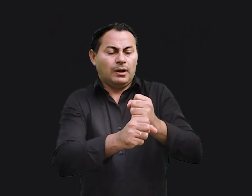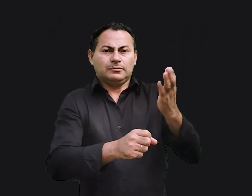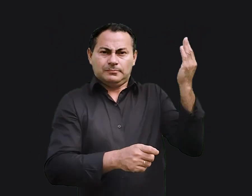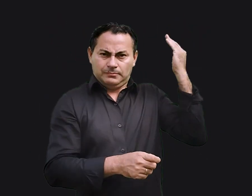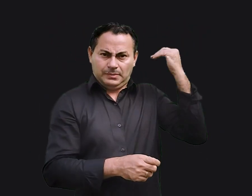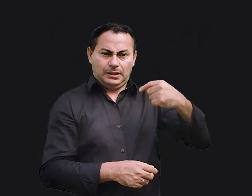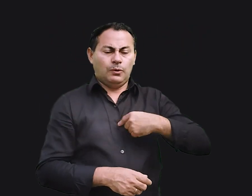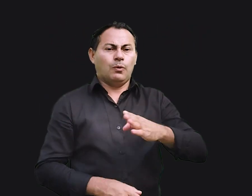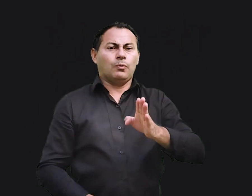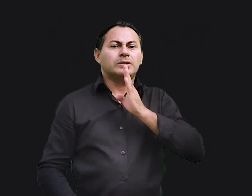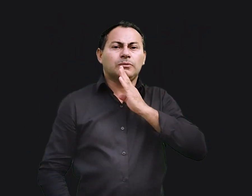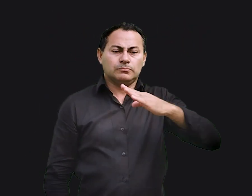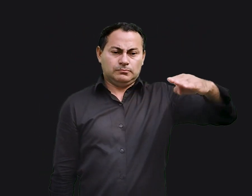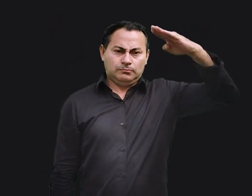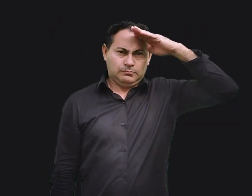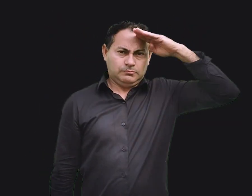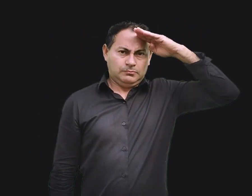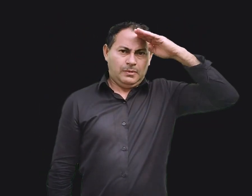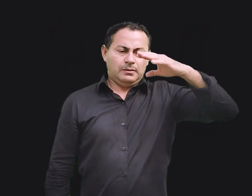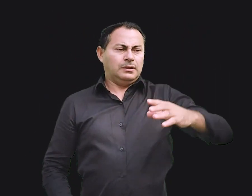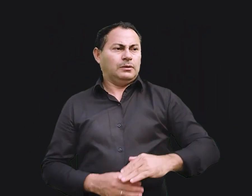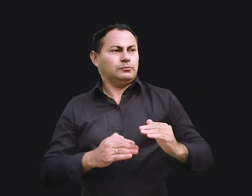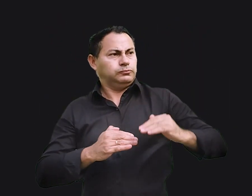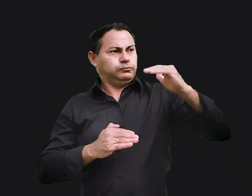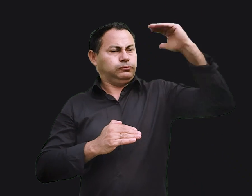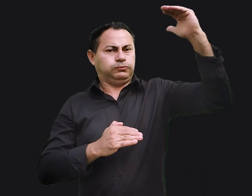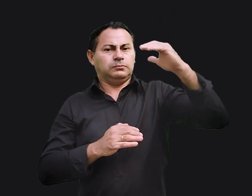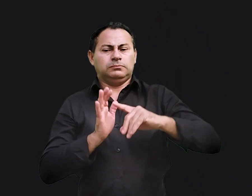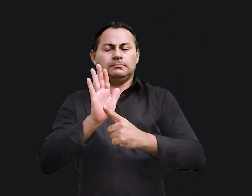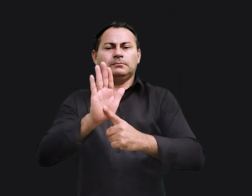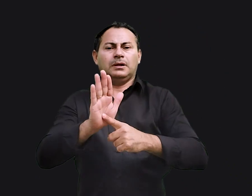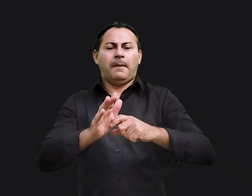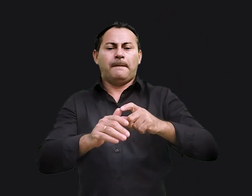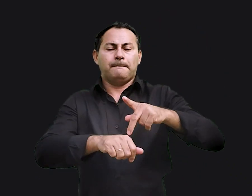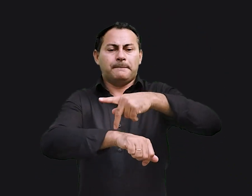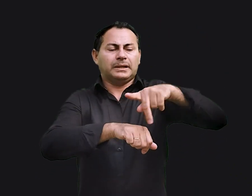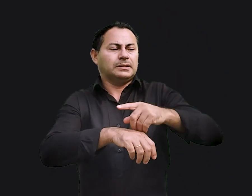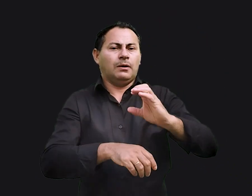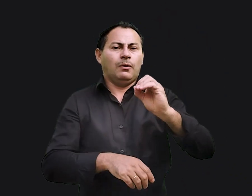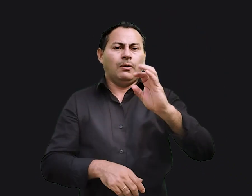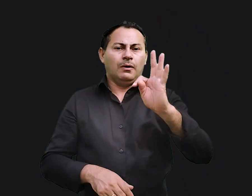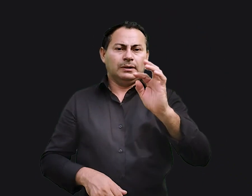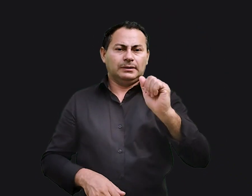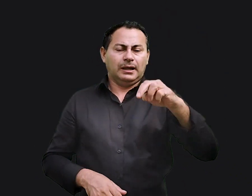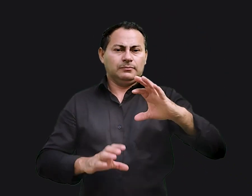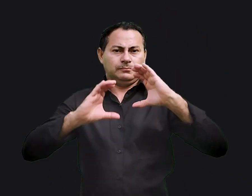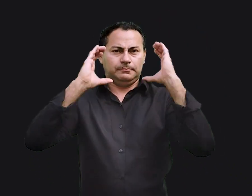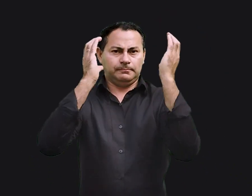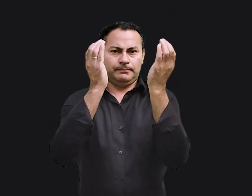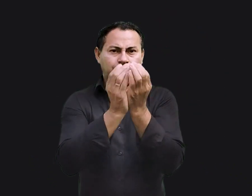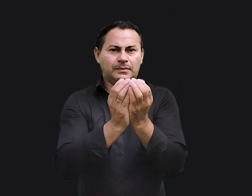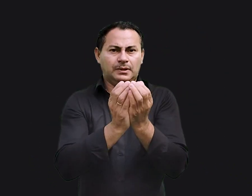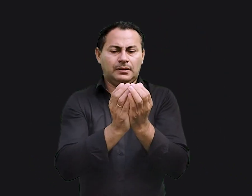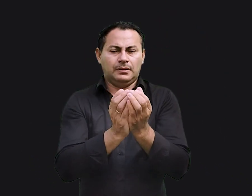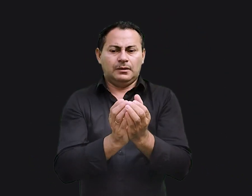atrás conheci um oficial militar no alto escalão que estava representando seu país na OTAN, em uma conferência sobre a corrida